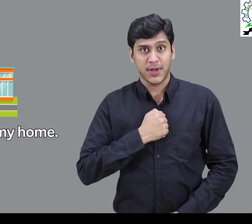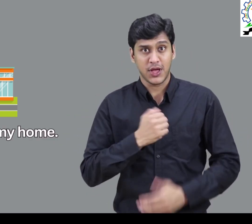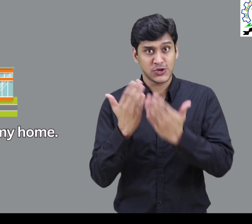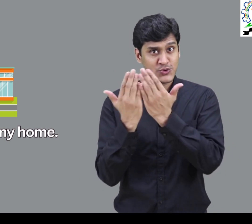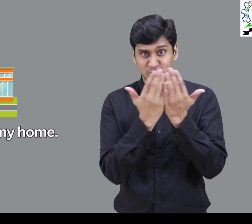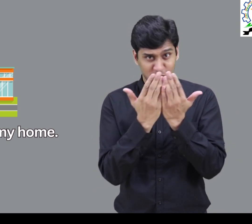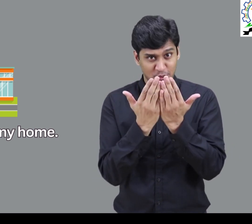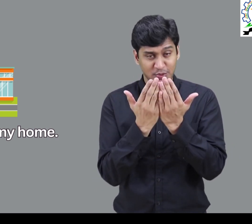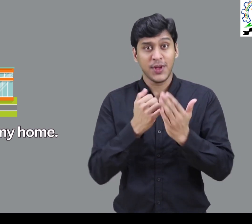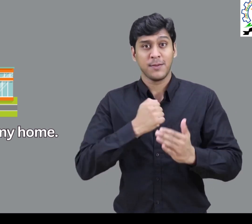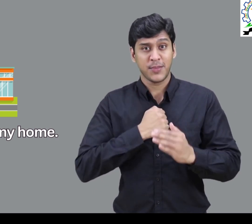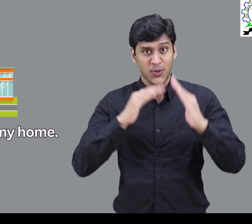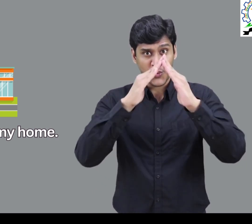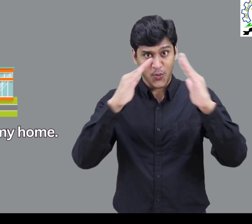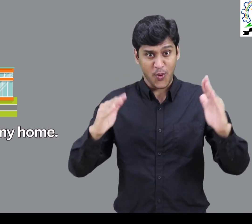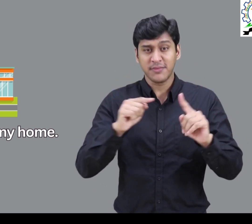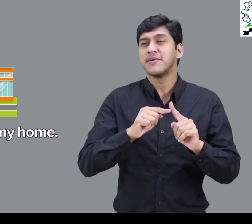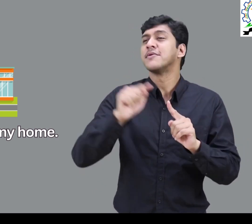मेरा स्कूल घर से दूर है